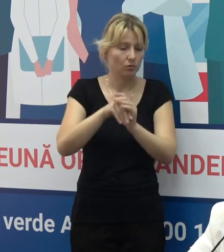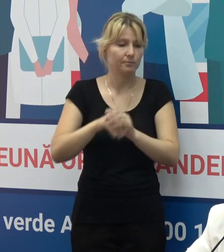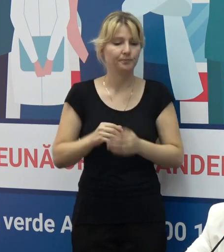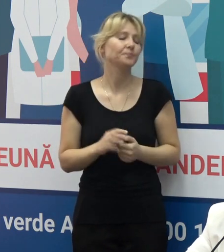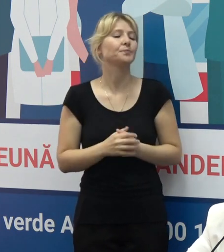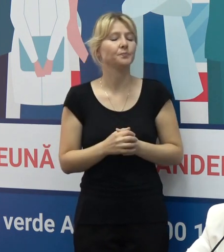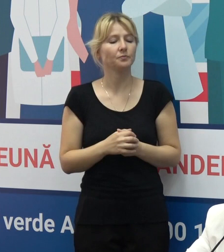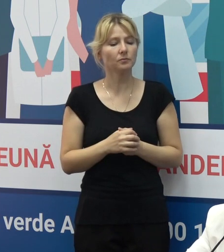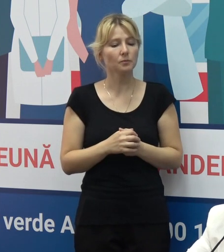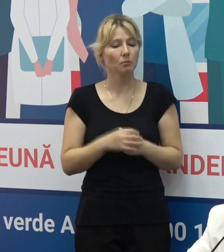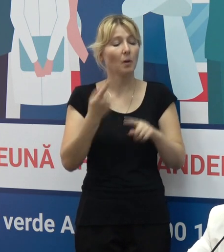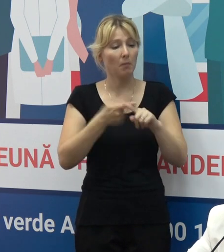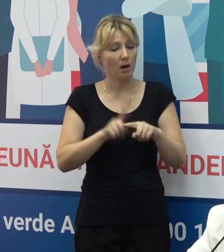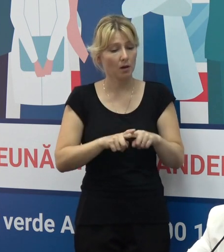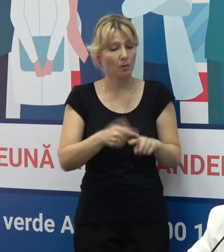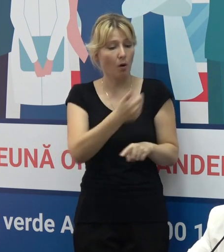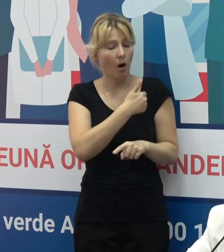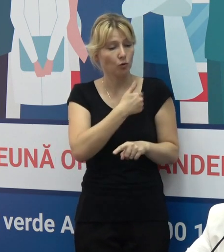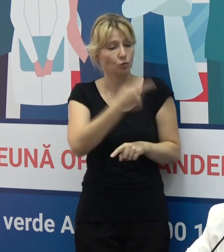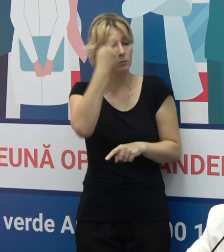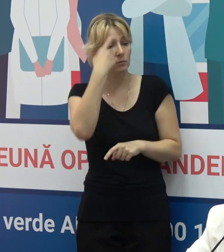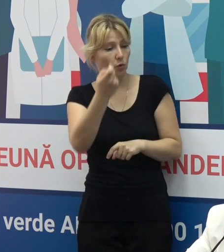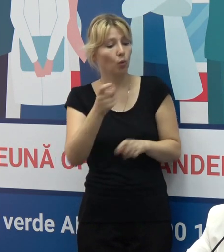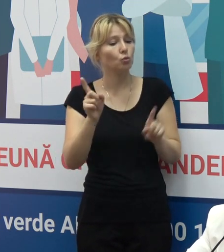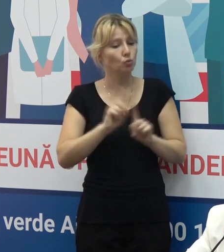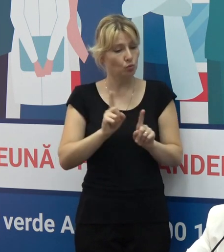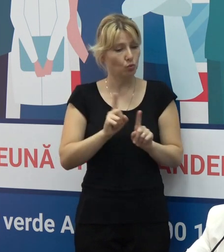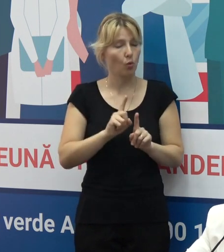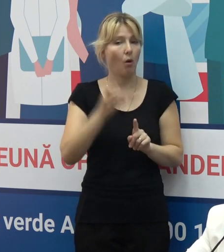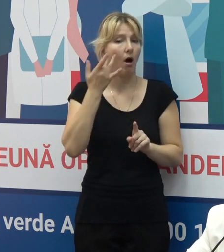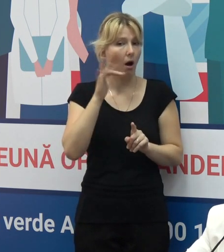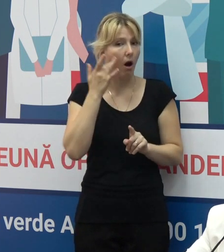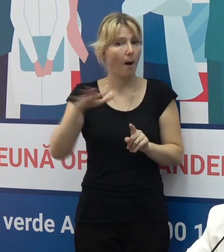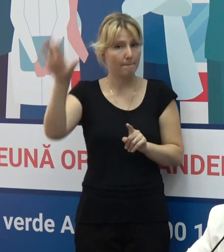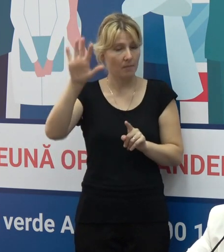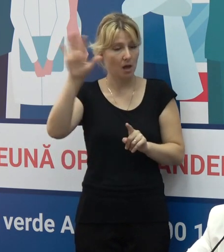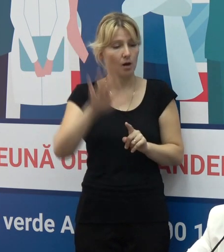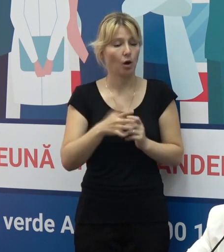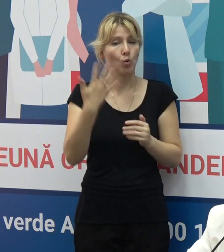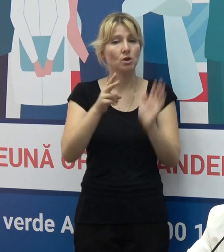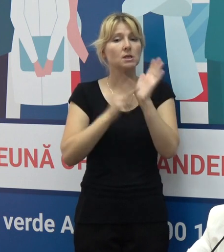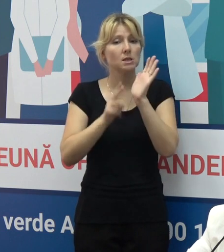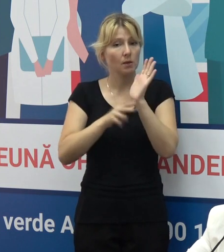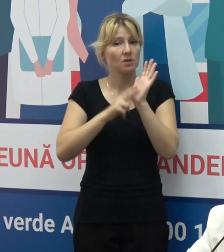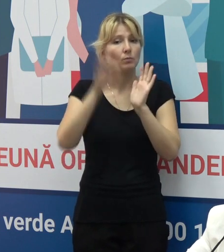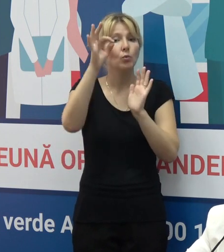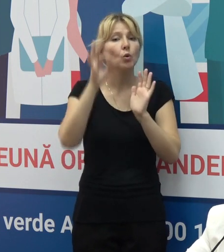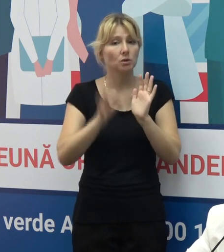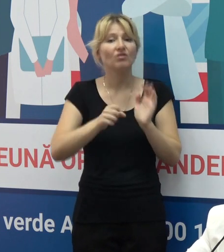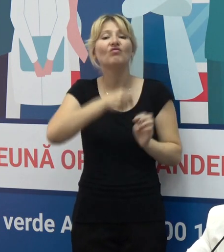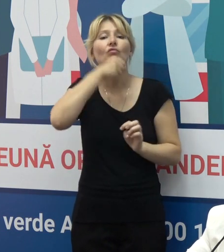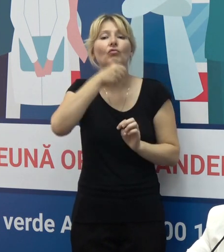Și în acest context vreau să menționez că în Statele Unite ale Americii, unde 70% din